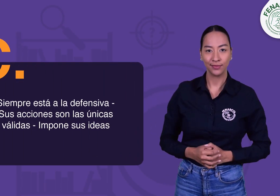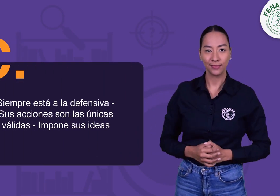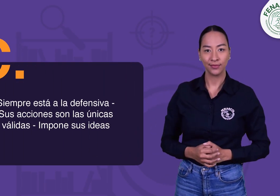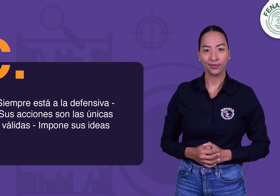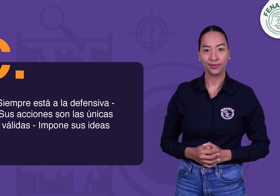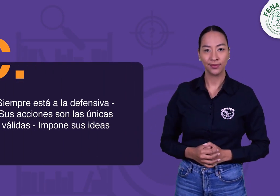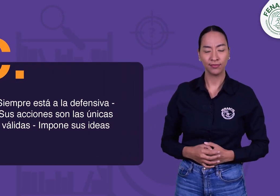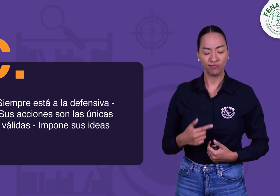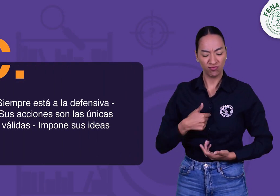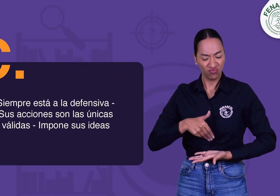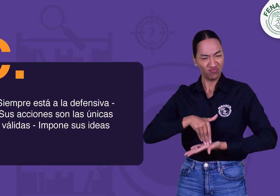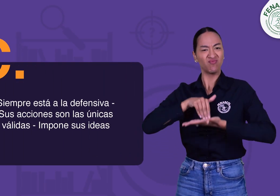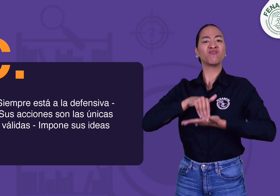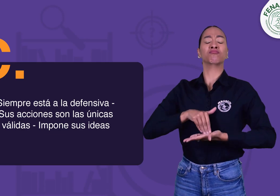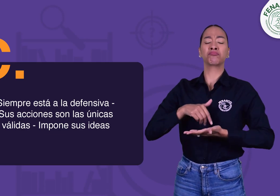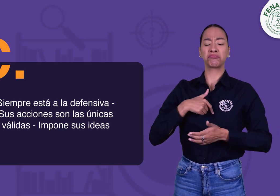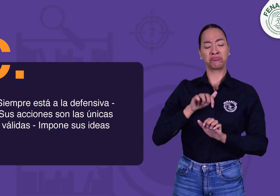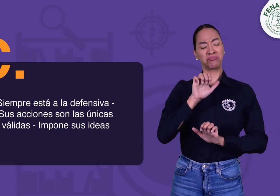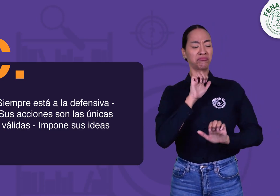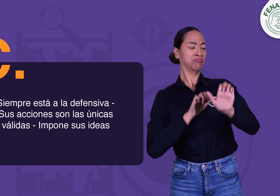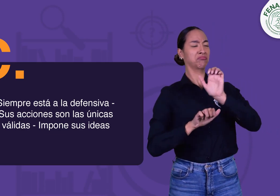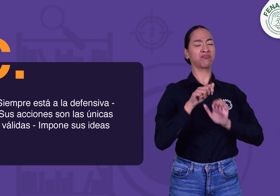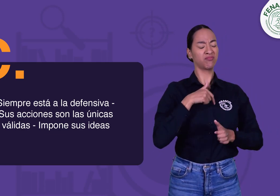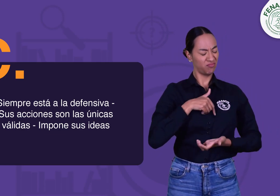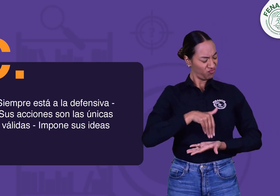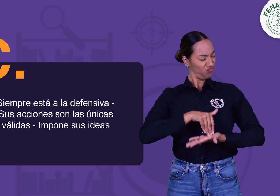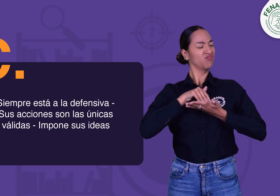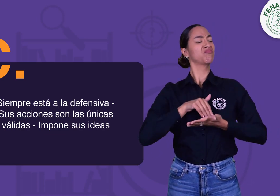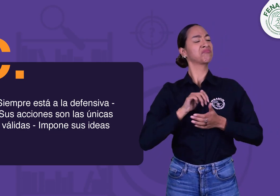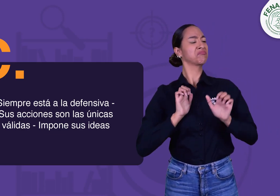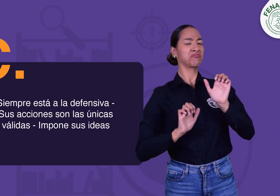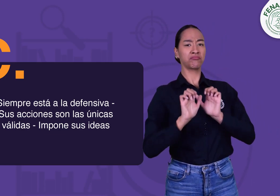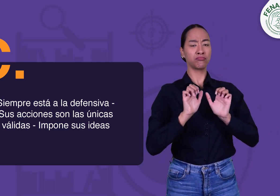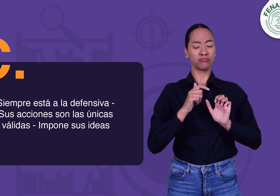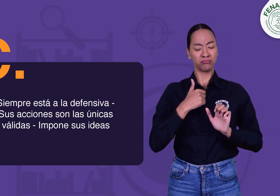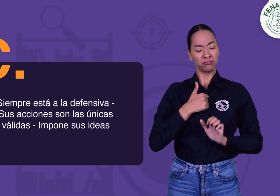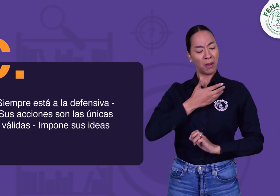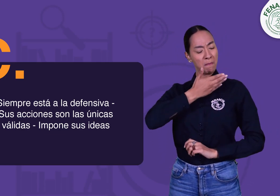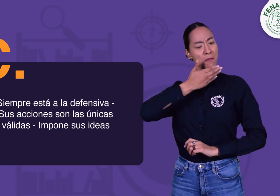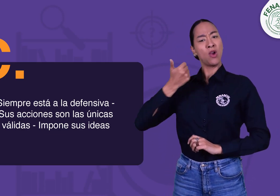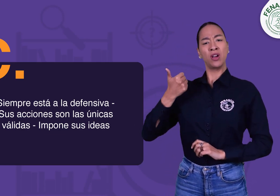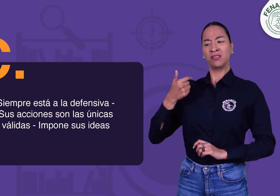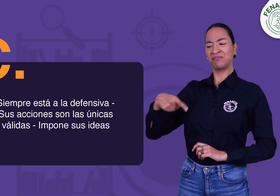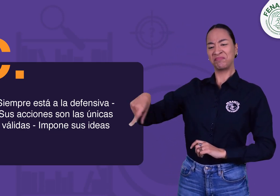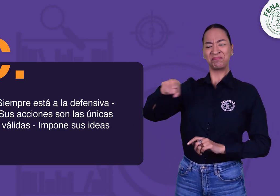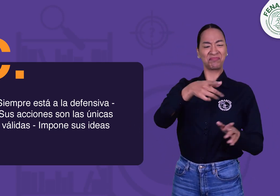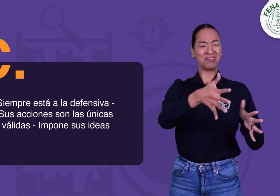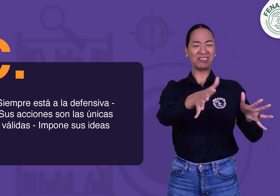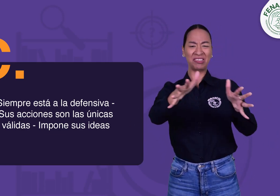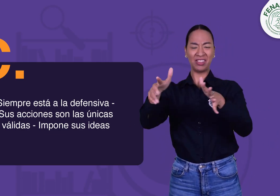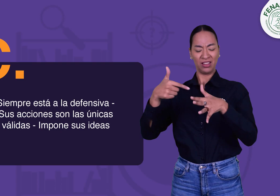Siempre está a la defensiva. Sus acciones son las únicas válidas.